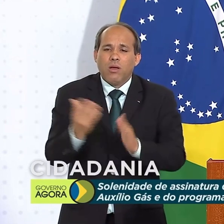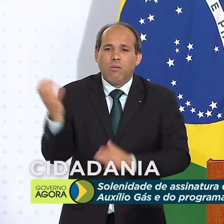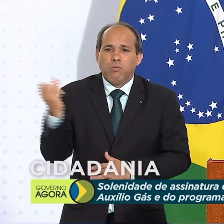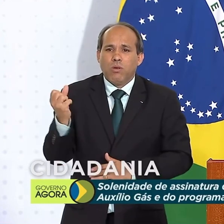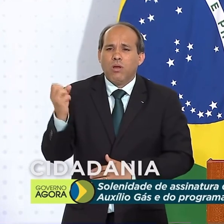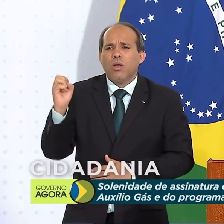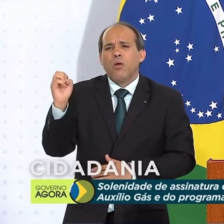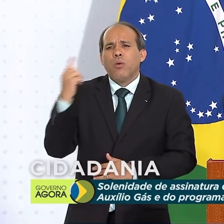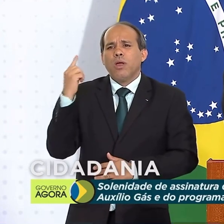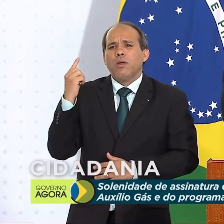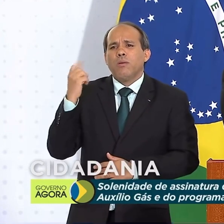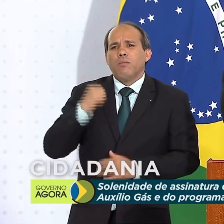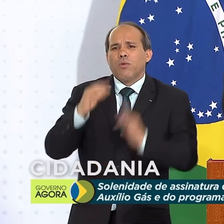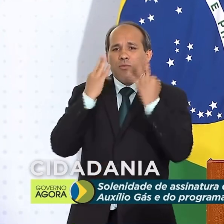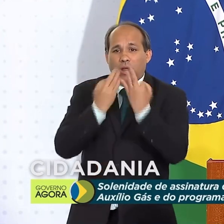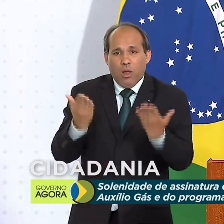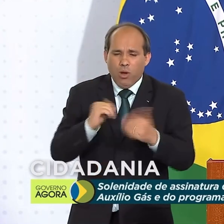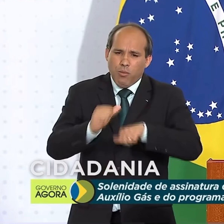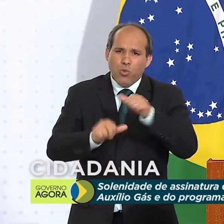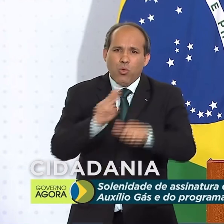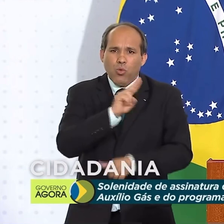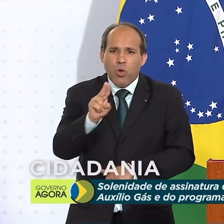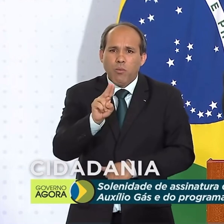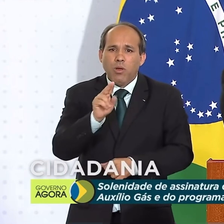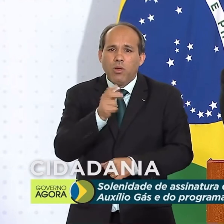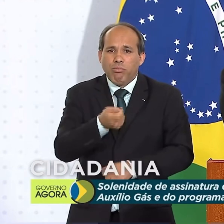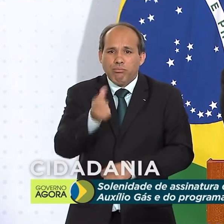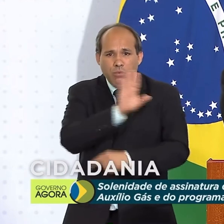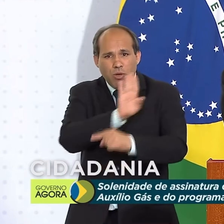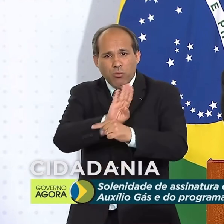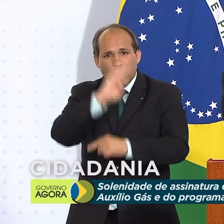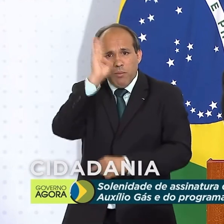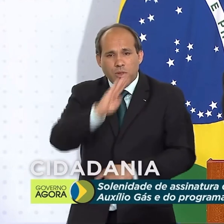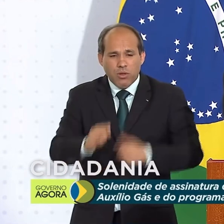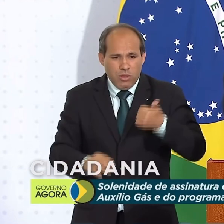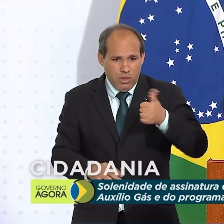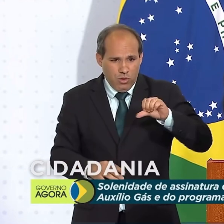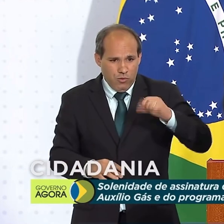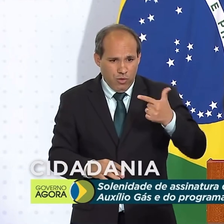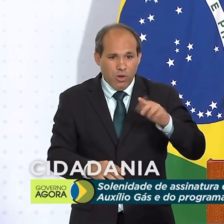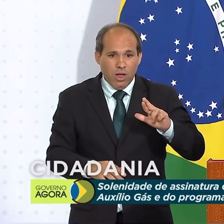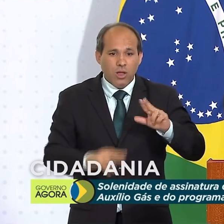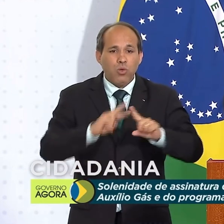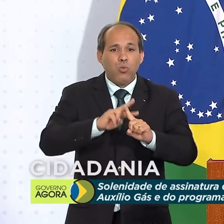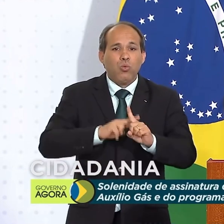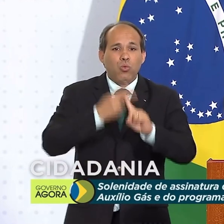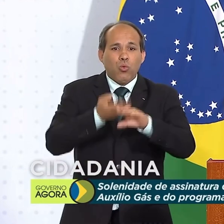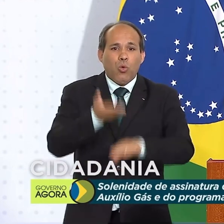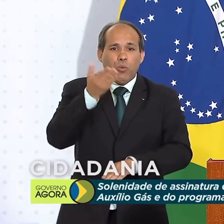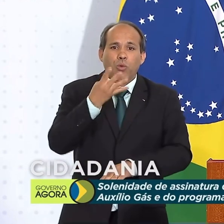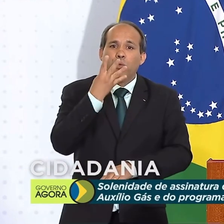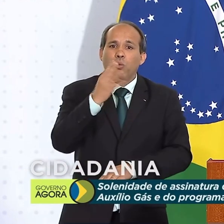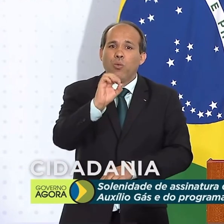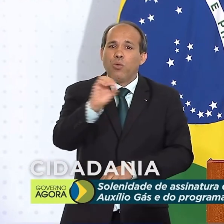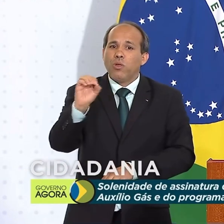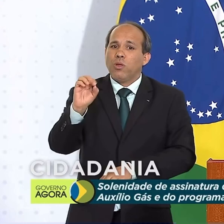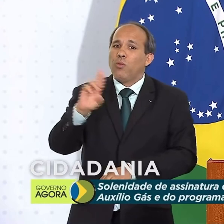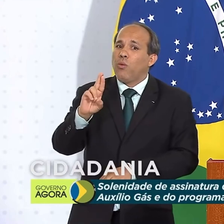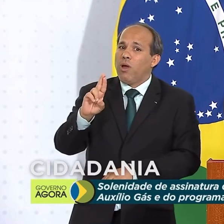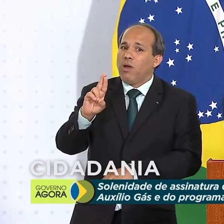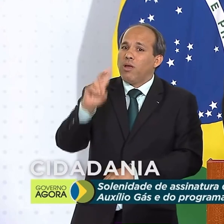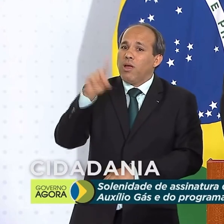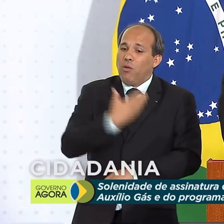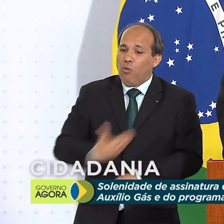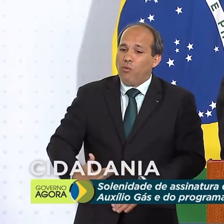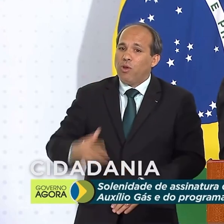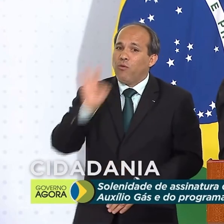antigo Bolsa Família, atual Auxílio Brasil, de 192 para 400 reais. É o